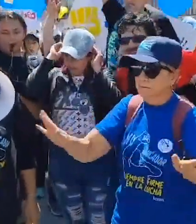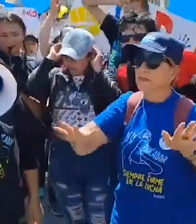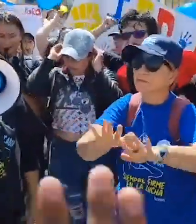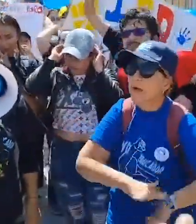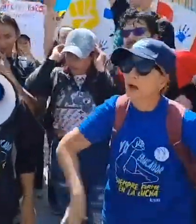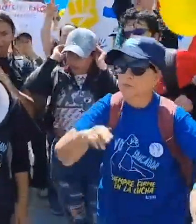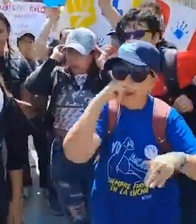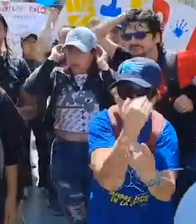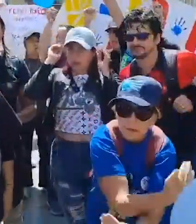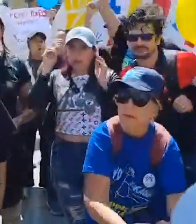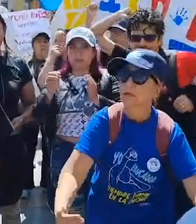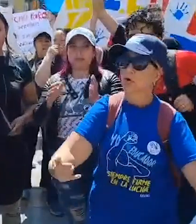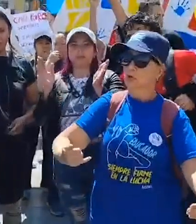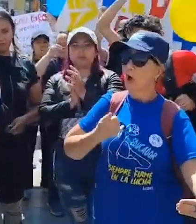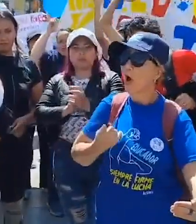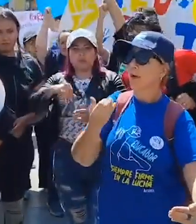apoyando en representación de Acedo.